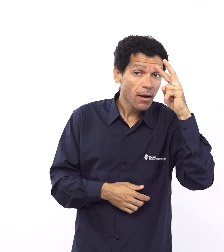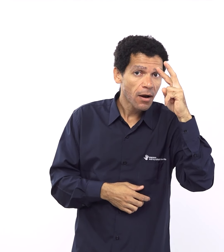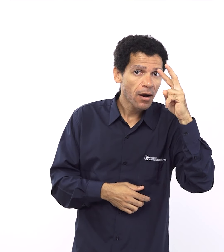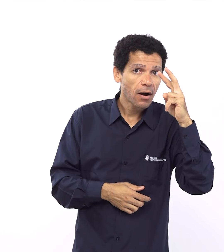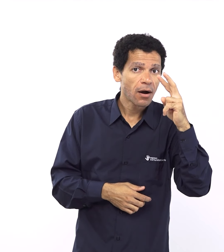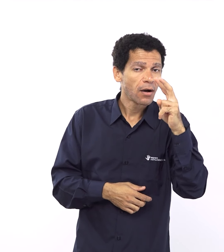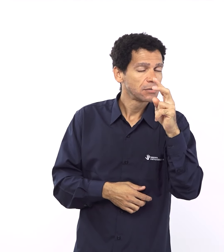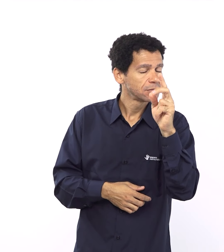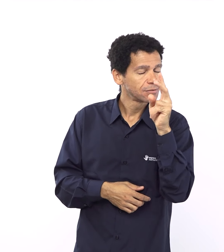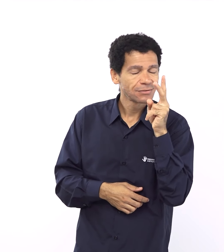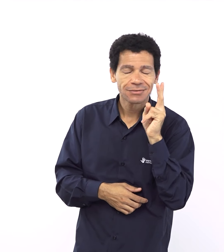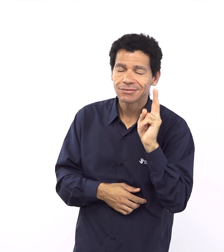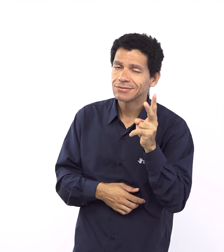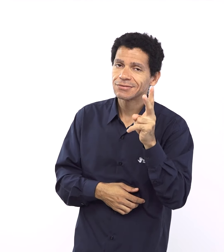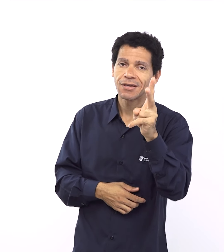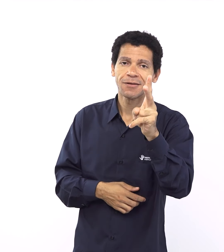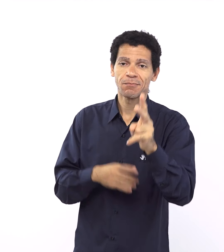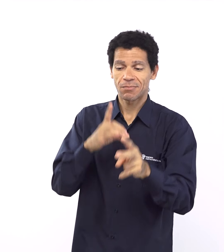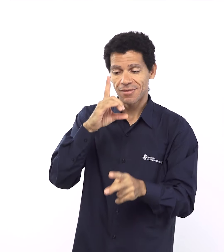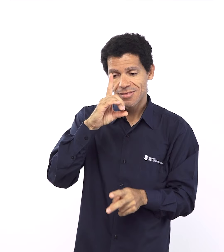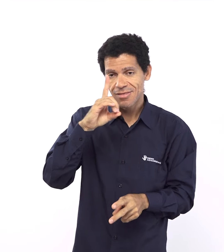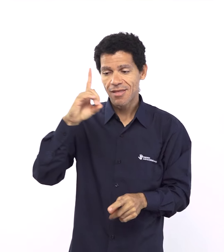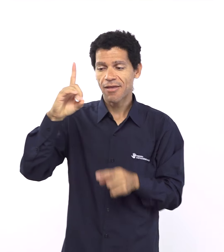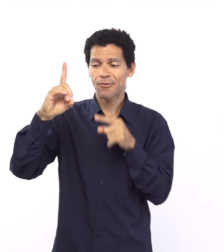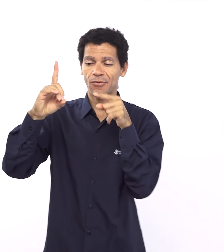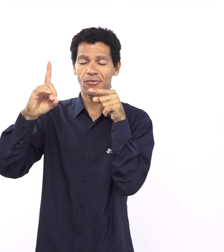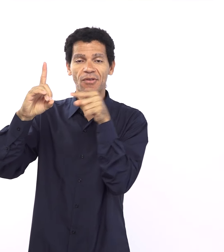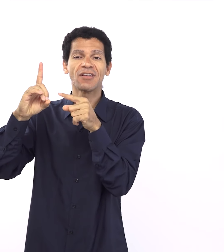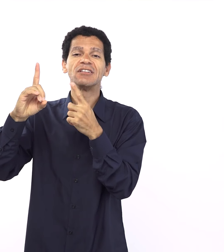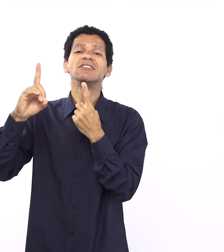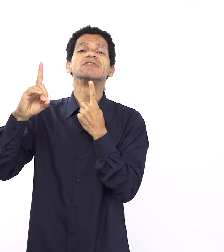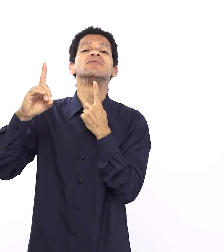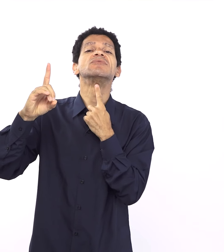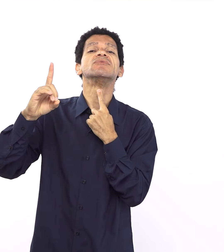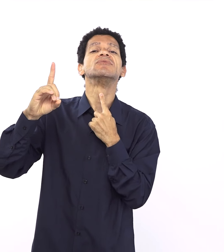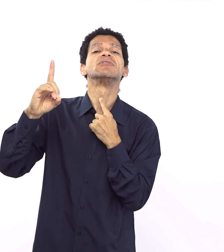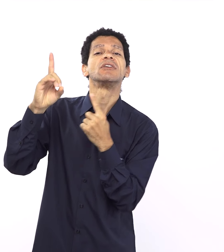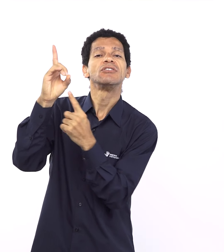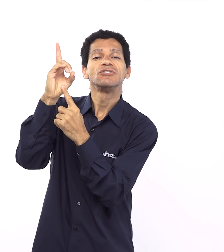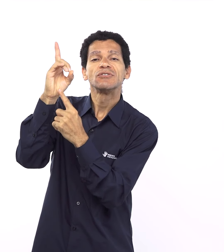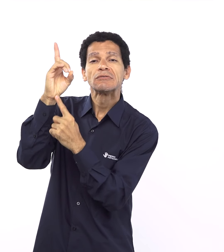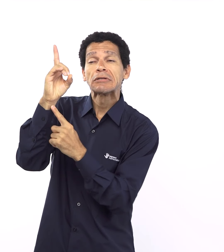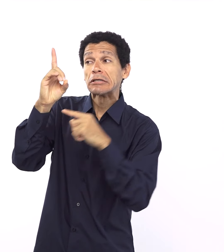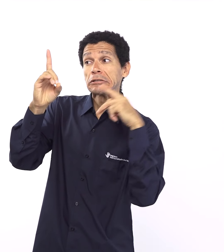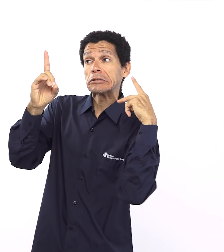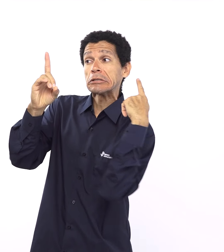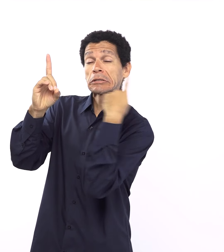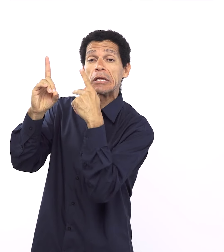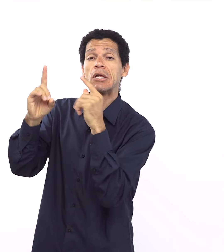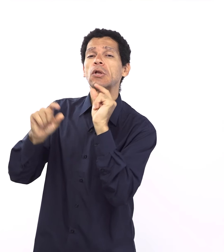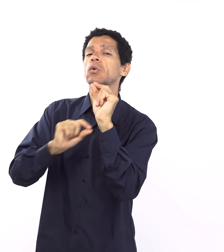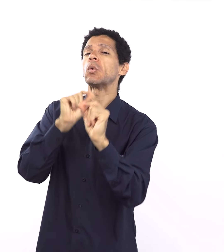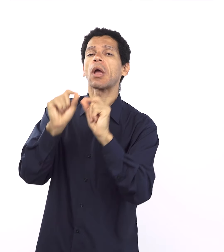Deus procura e de novo aqui na aliança em todas as alianças que ele fez com Noé com